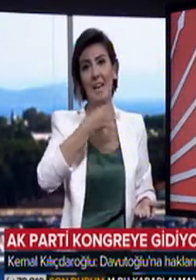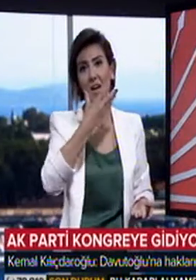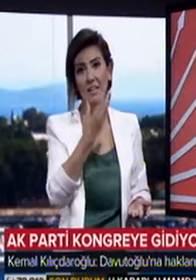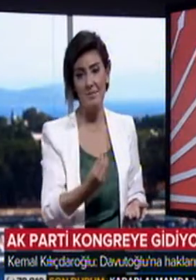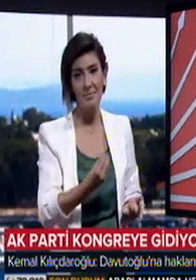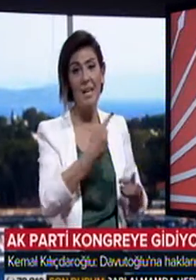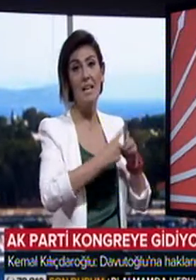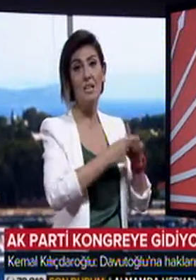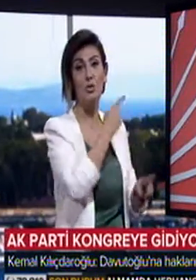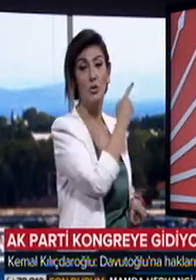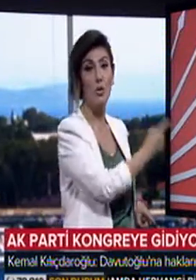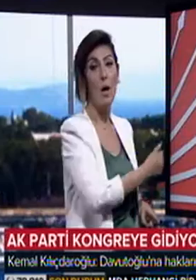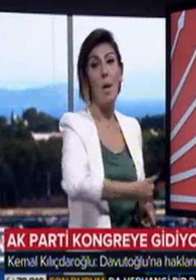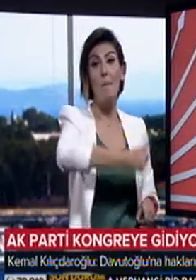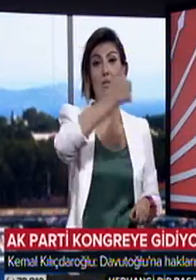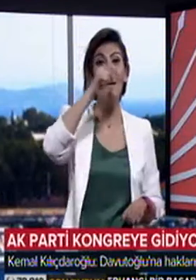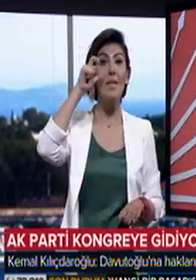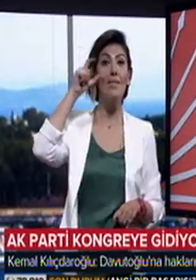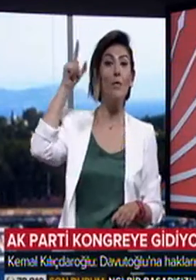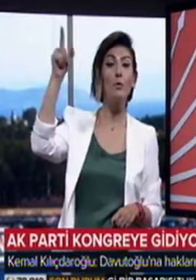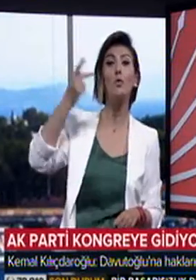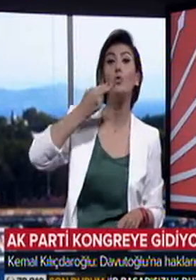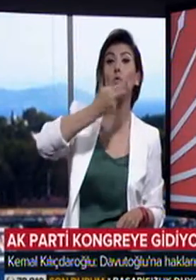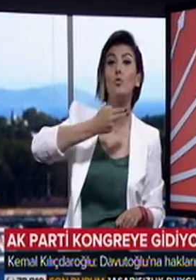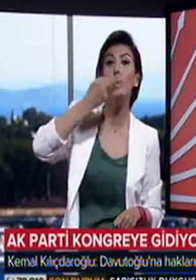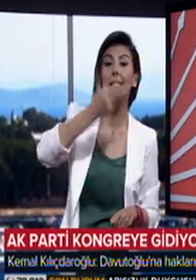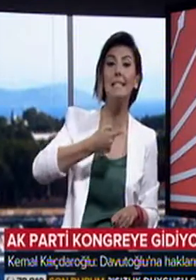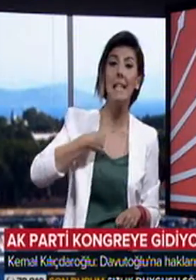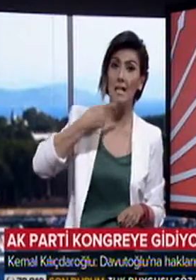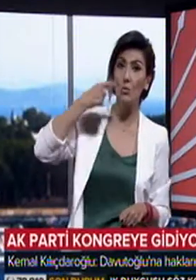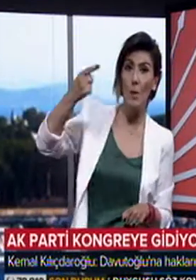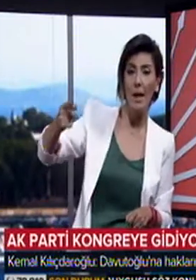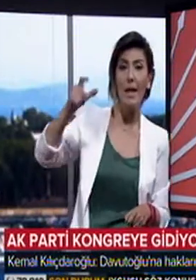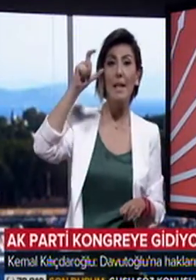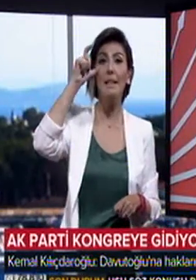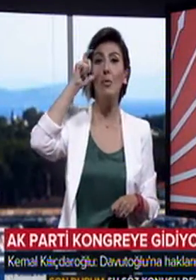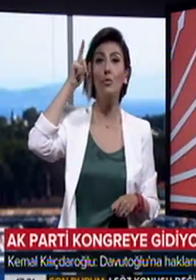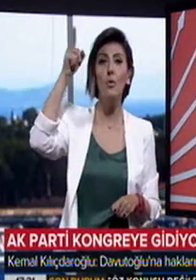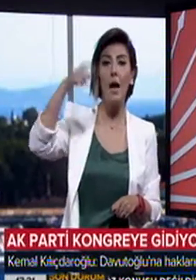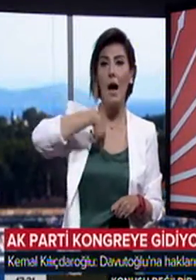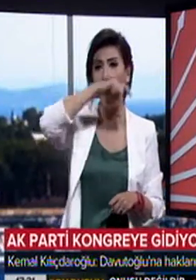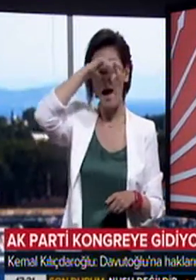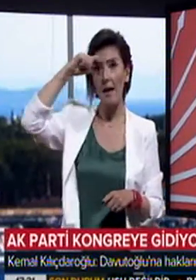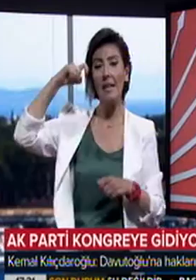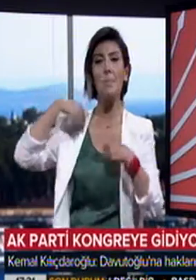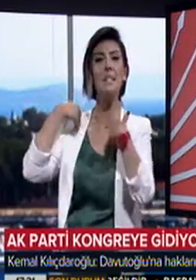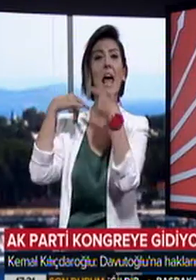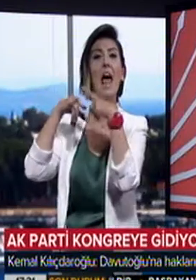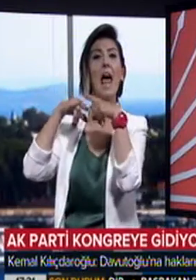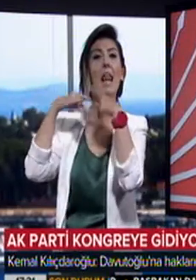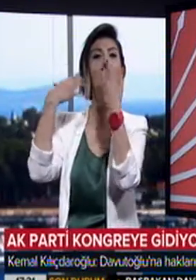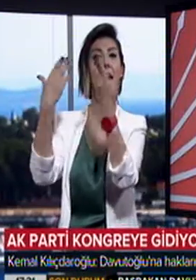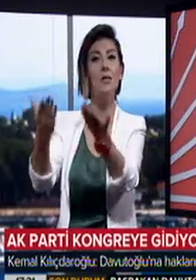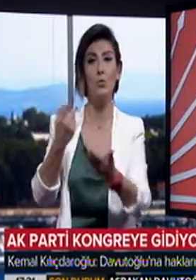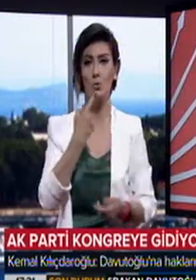ifade etti. Kılıçdaroğlu, Başbakan Davutoğlu'nun konuşmasına atıfta bulunarak, Davutoğlu'na haklarımızı helal